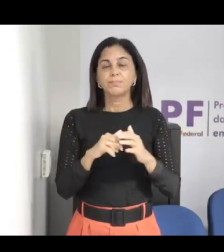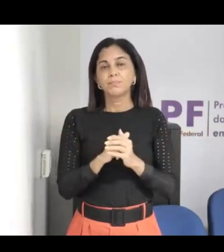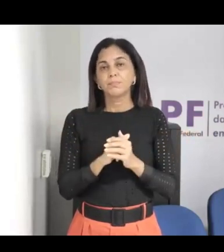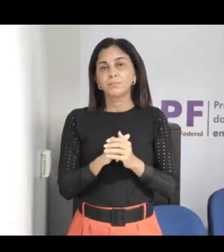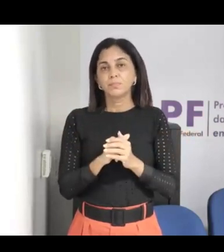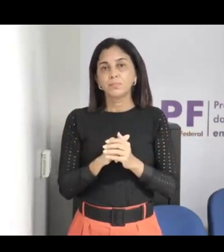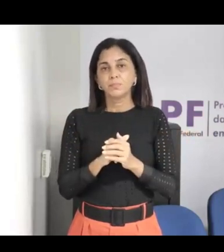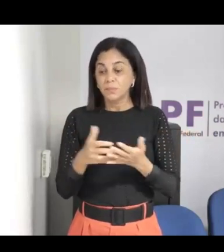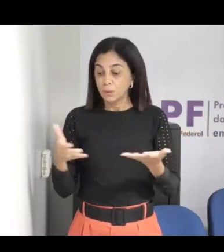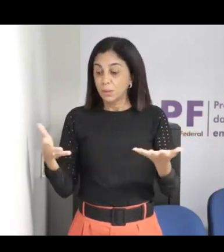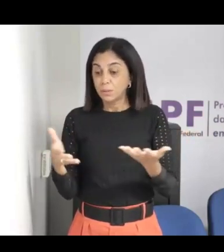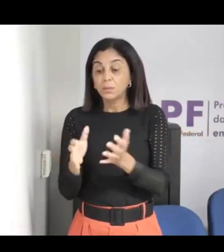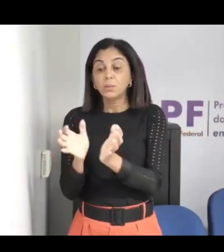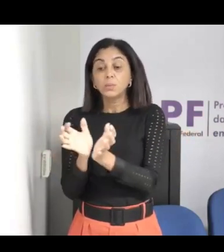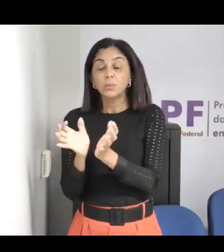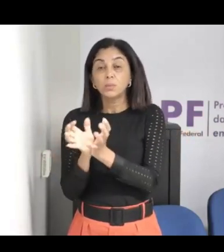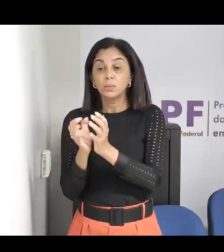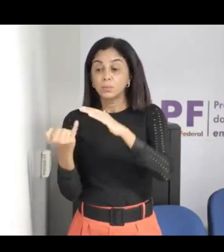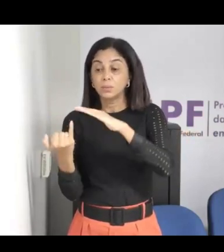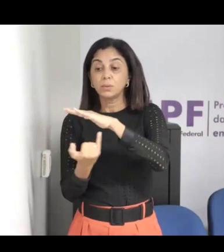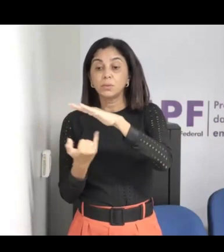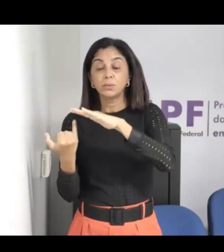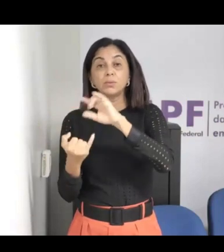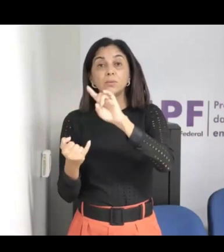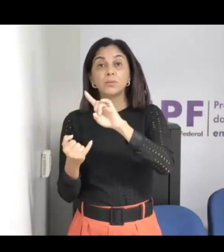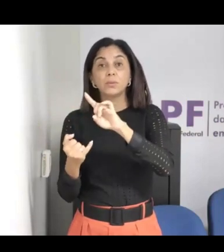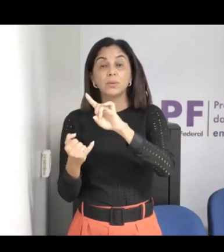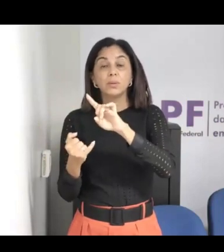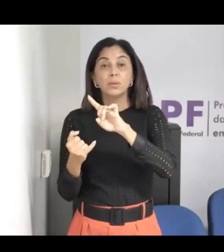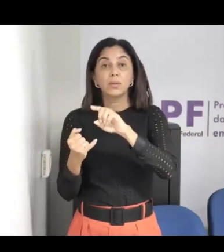as educadoras, os educadores, eles conseguem